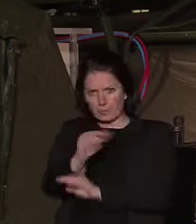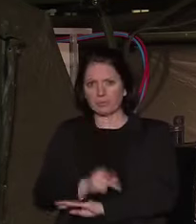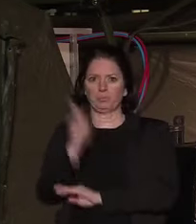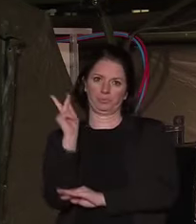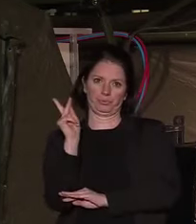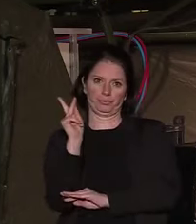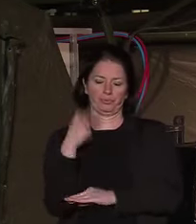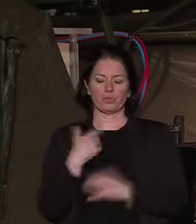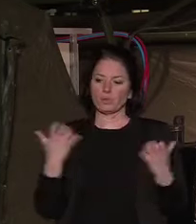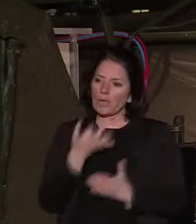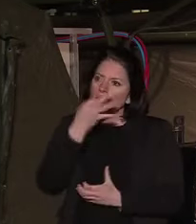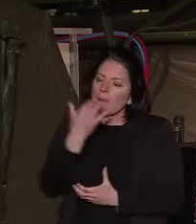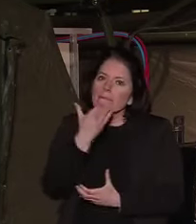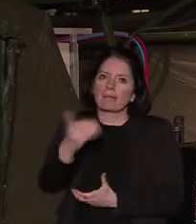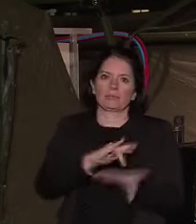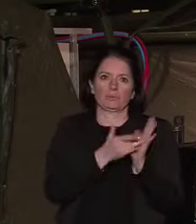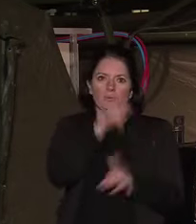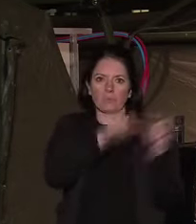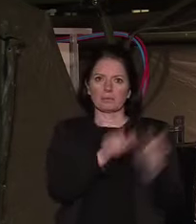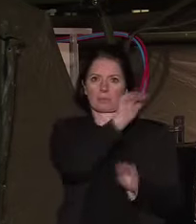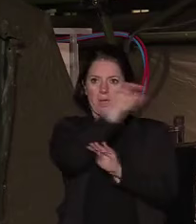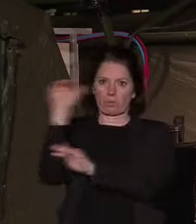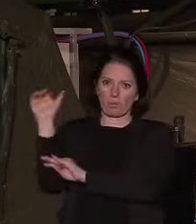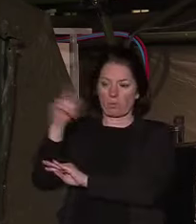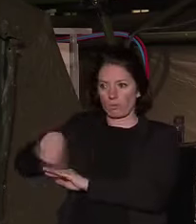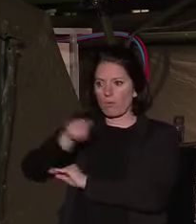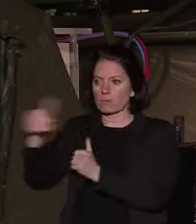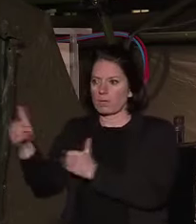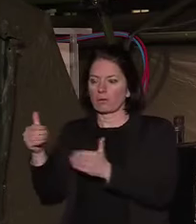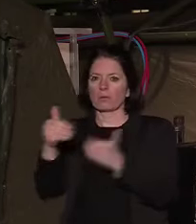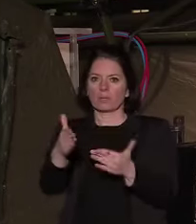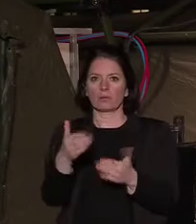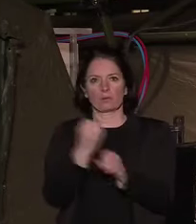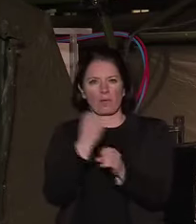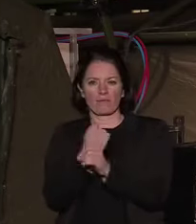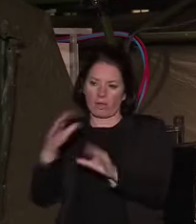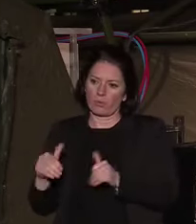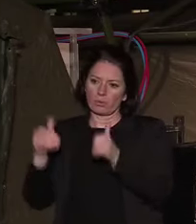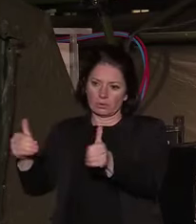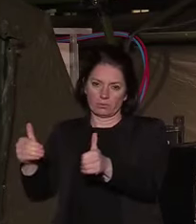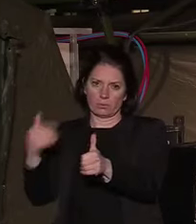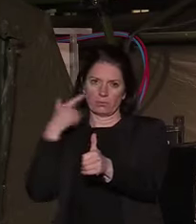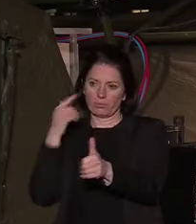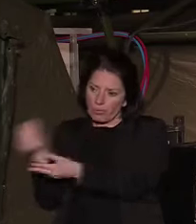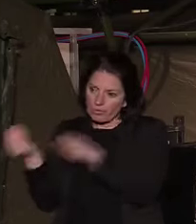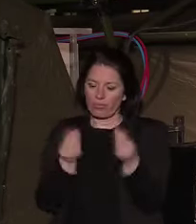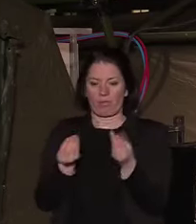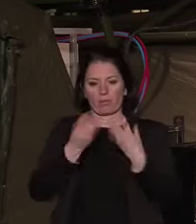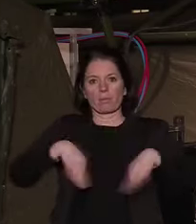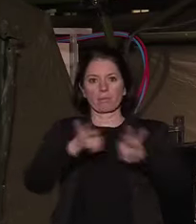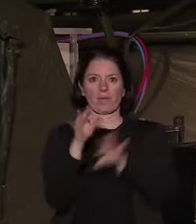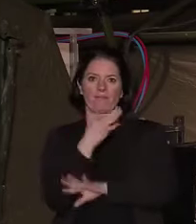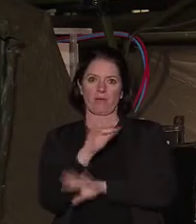l'ensemble des employeurs de tous ces secteurs qui ont beaucoup fait, là aussi, pour que la nation continue à vivre.